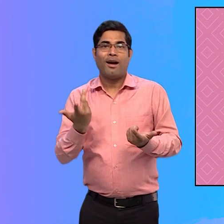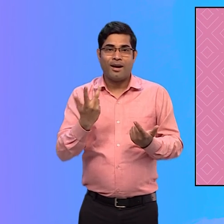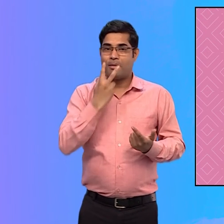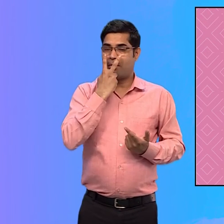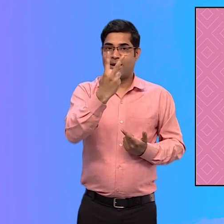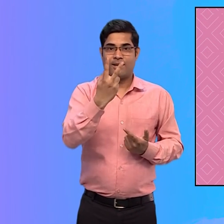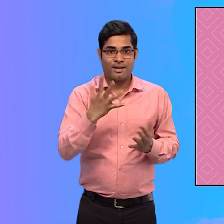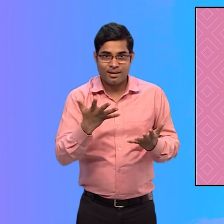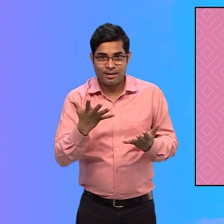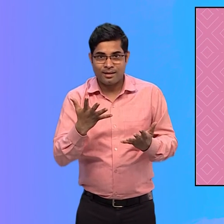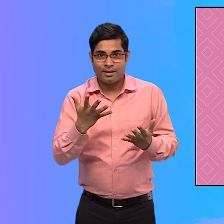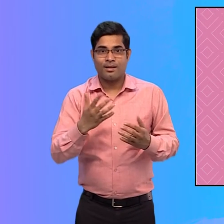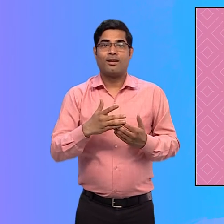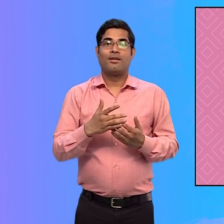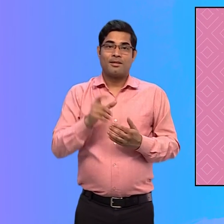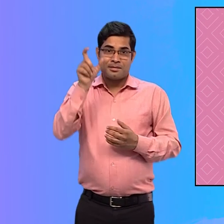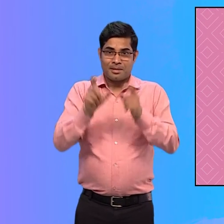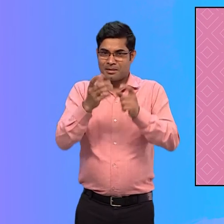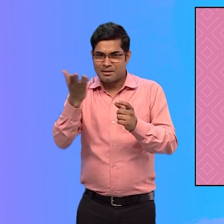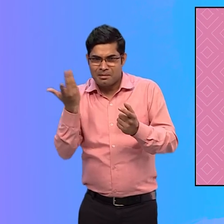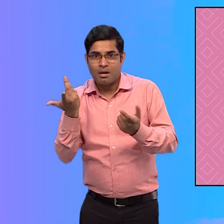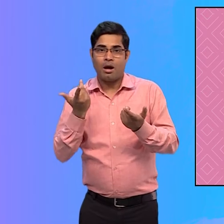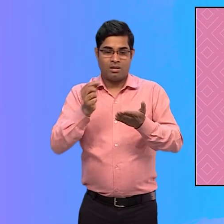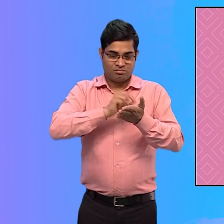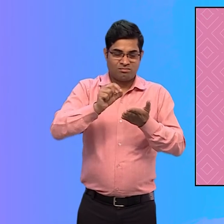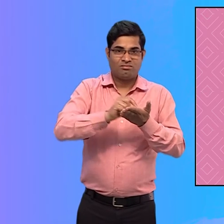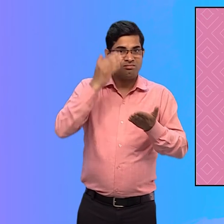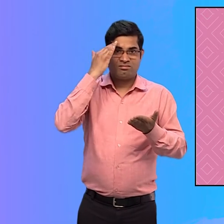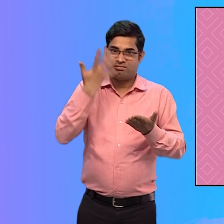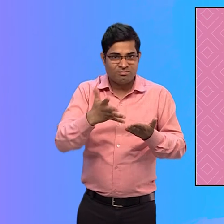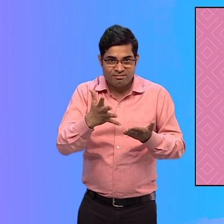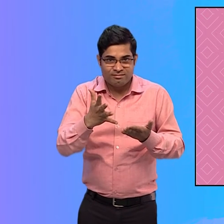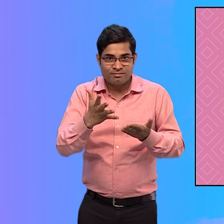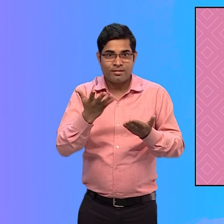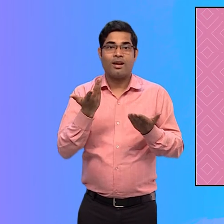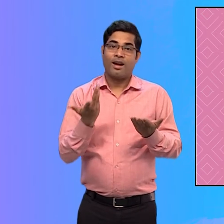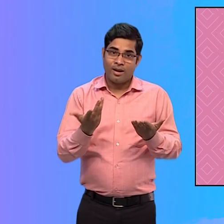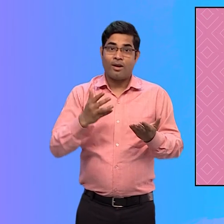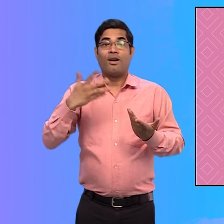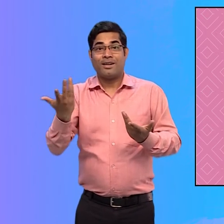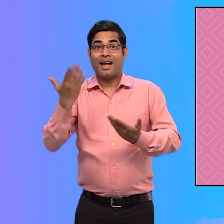नेत्रहीन है, अनपढ़ है, अथवा जिन्हें सीखने की विकलांगता है